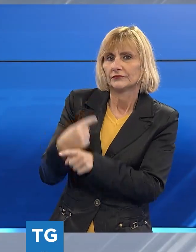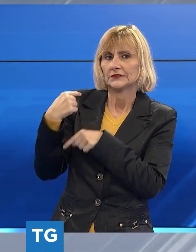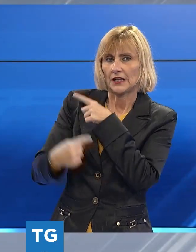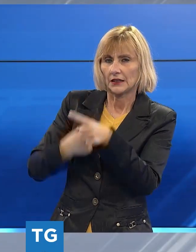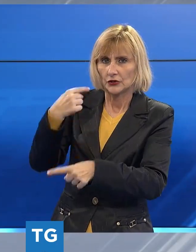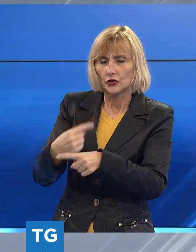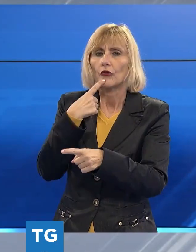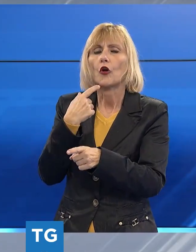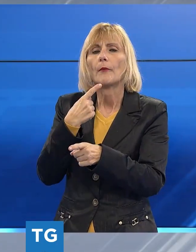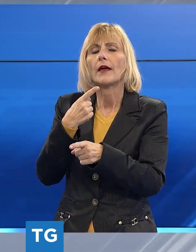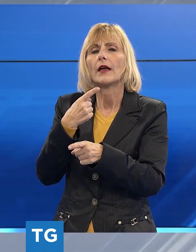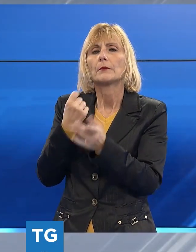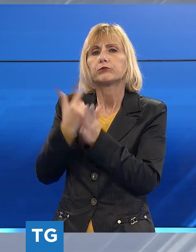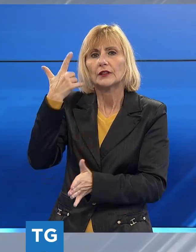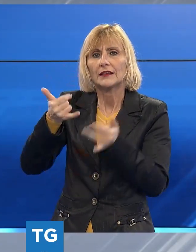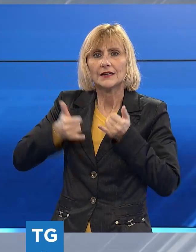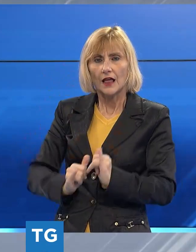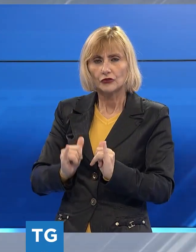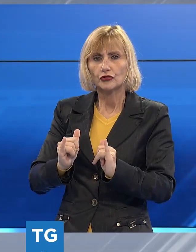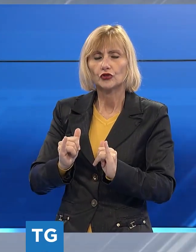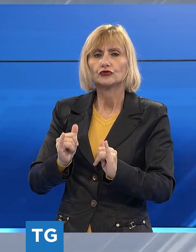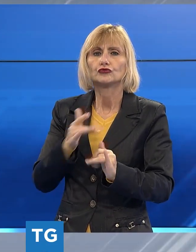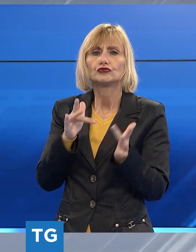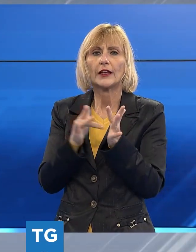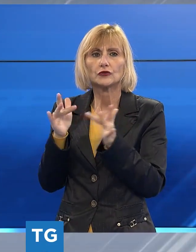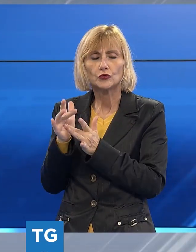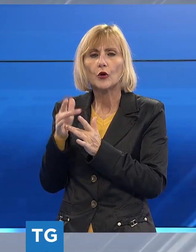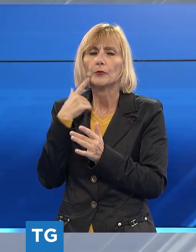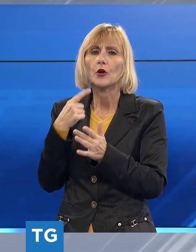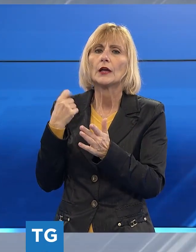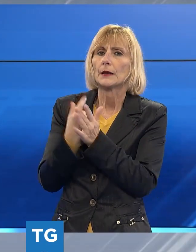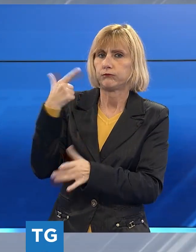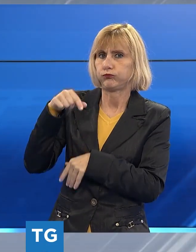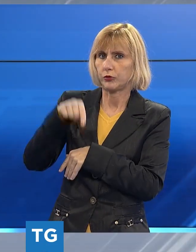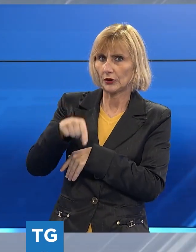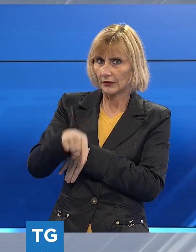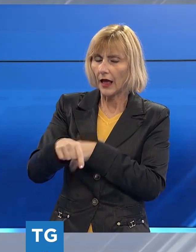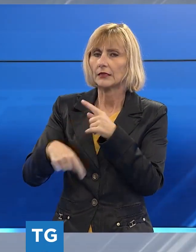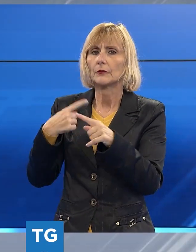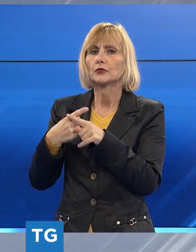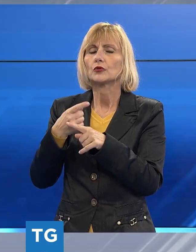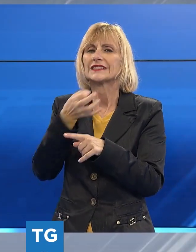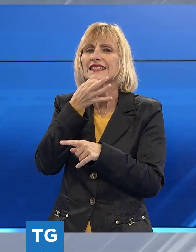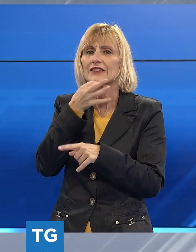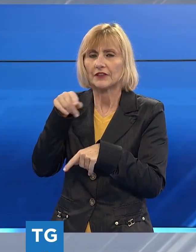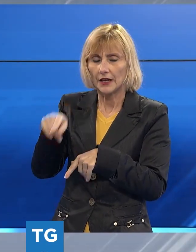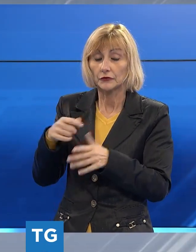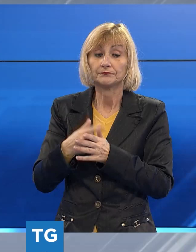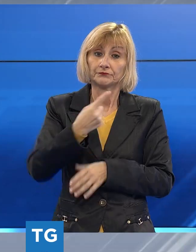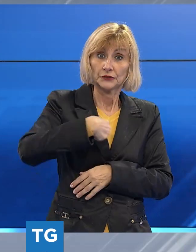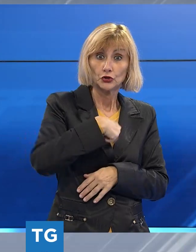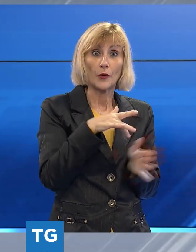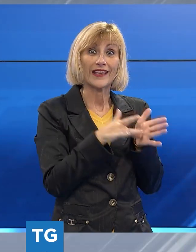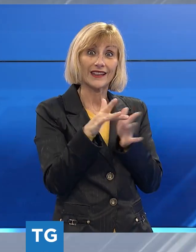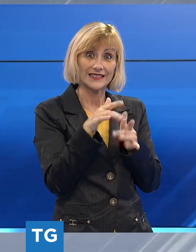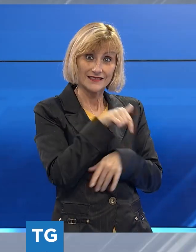bambino e il significato per tutta la cristianità e non solo. Questo evento che è molto significativo per noi cristiani, ma penso che sia